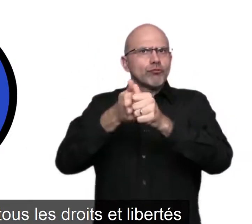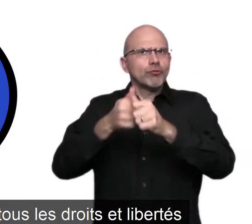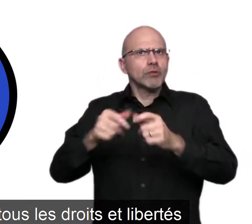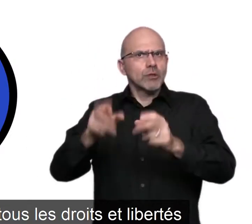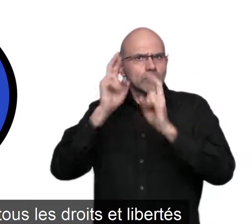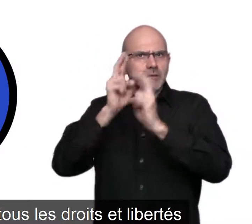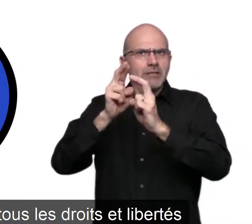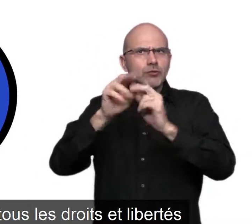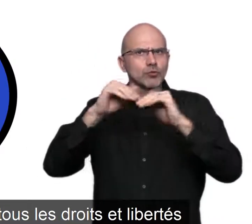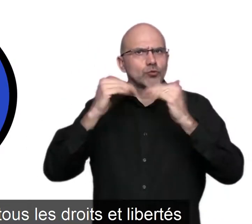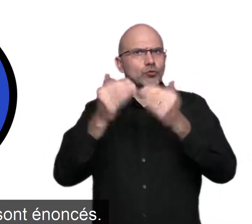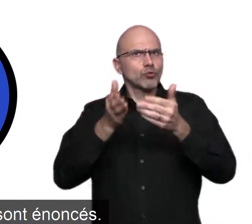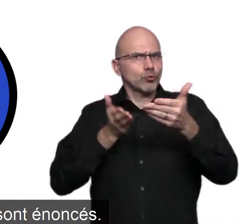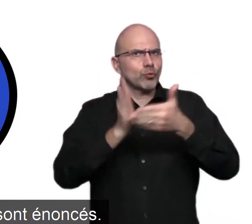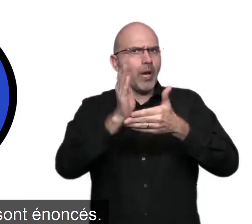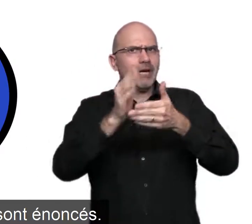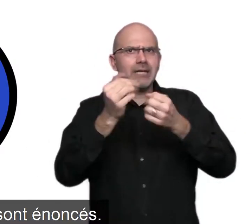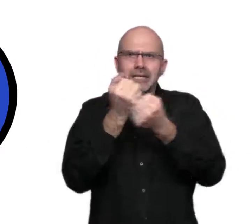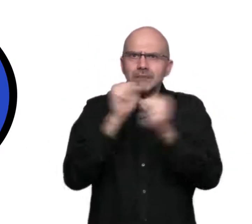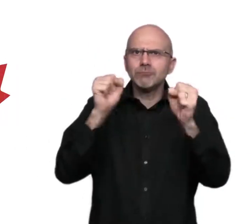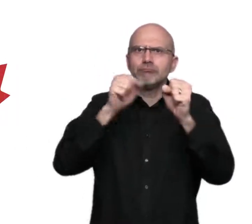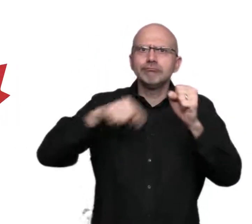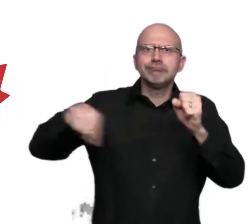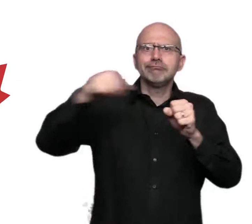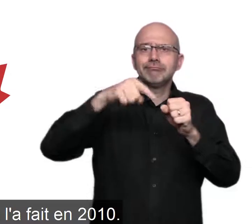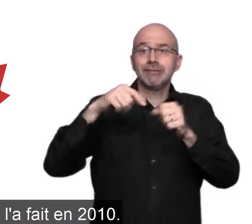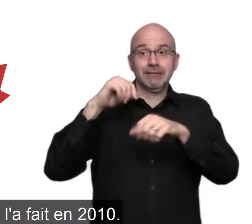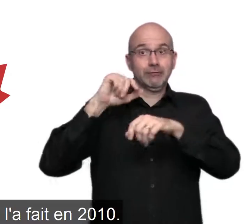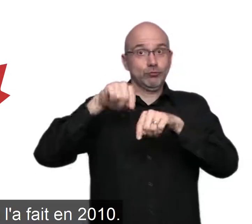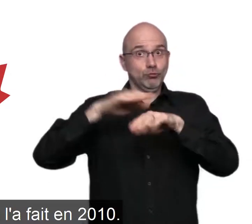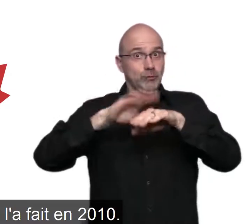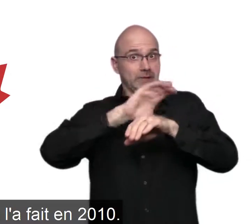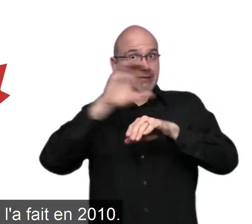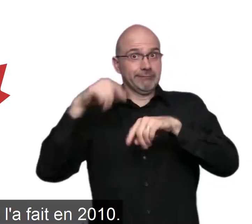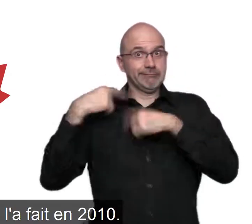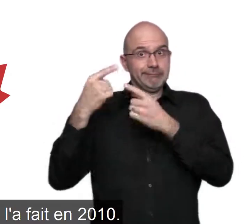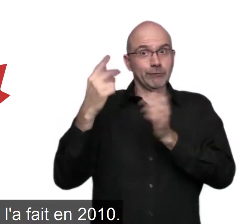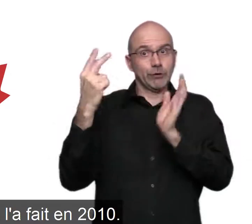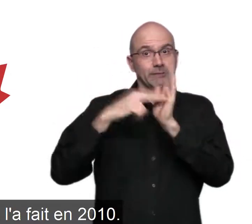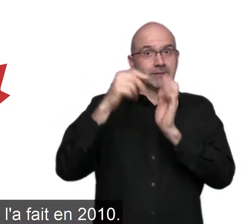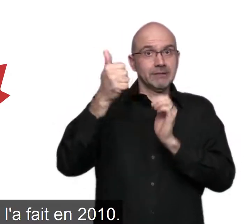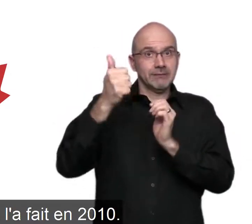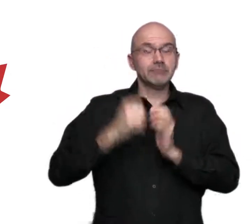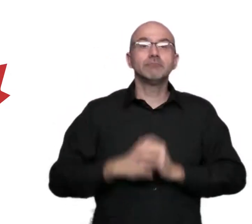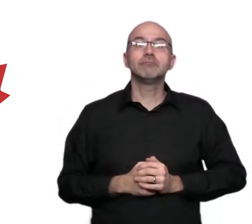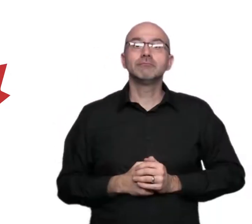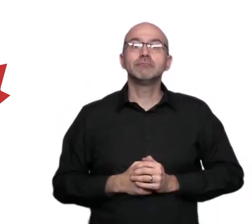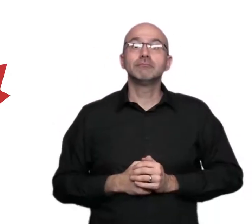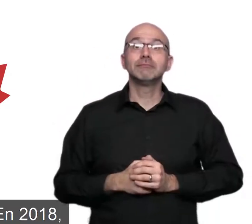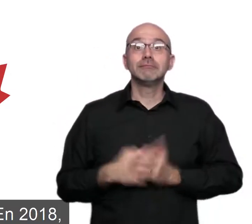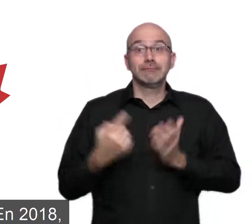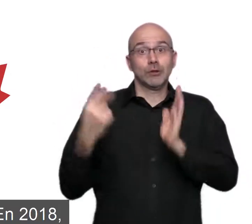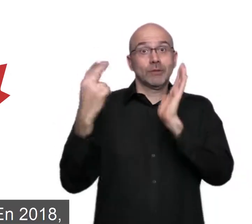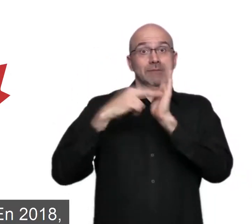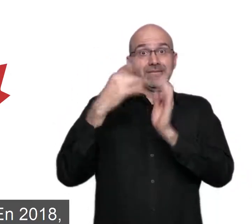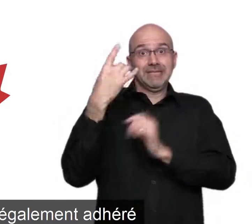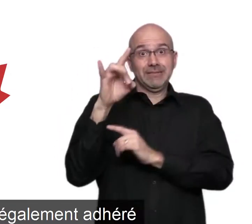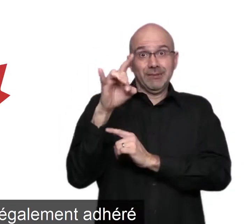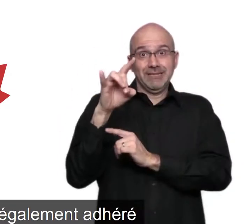les droits et libertés qui y sont énoncés. Canada l'a fait en 2010. En 2018, Canada